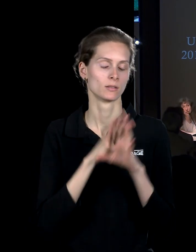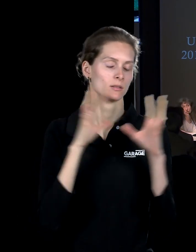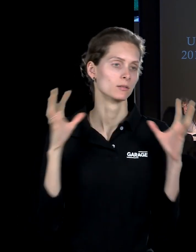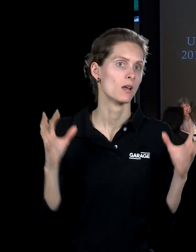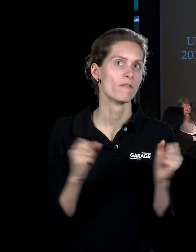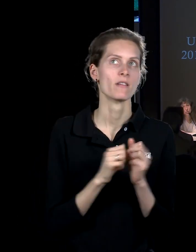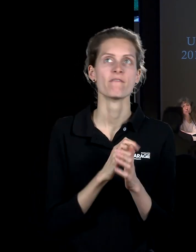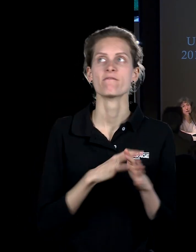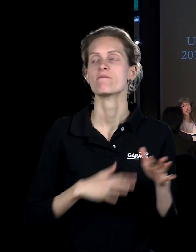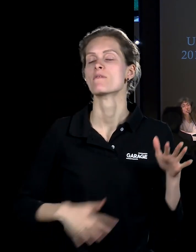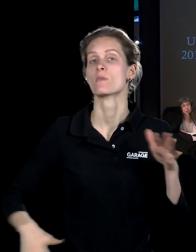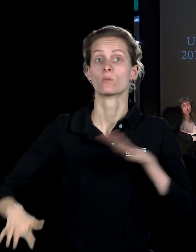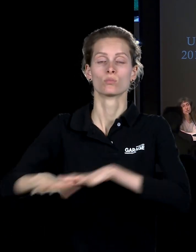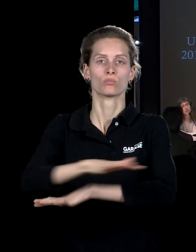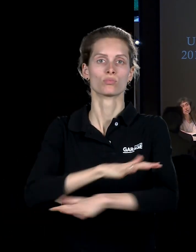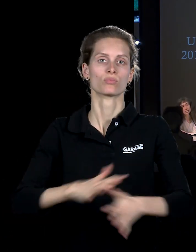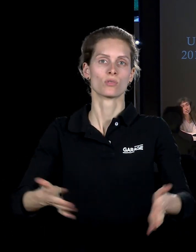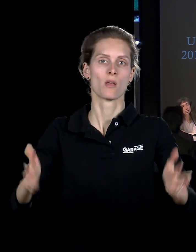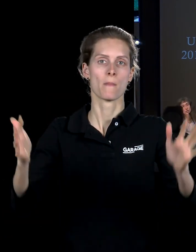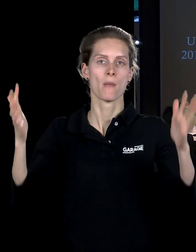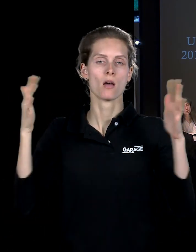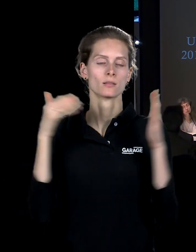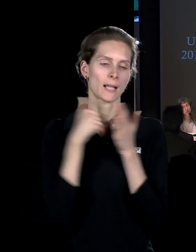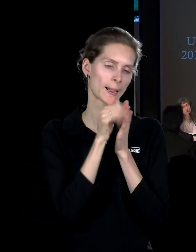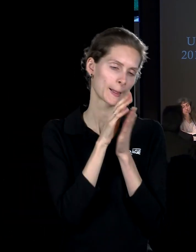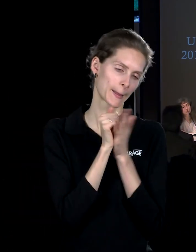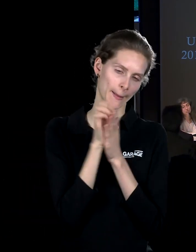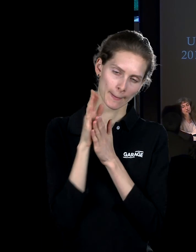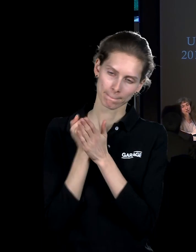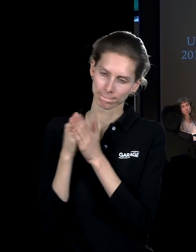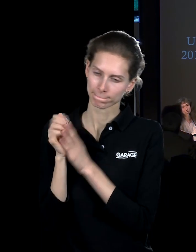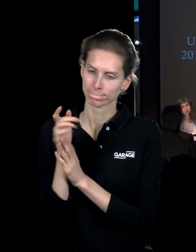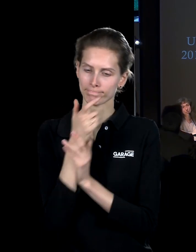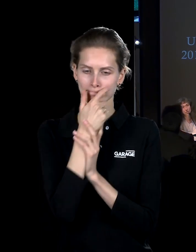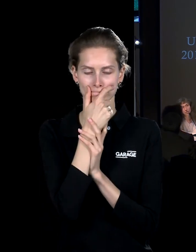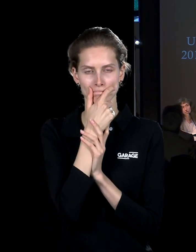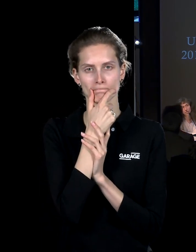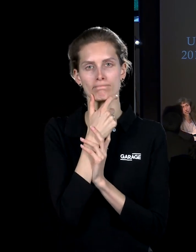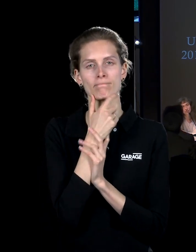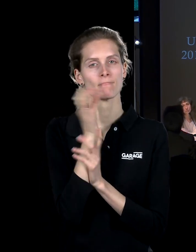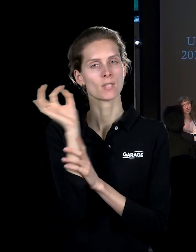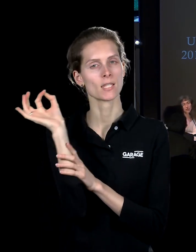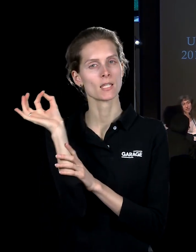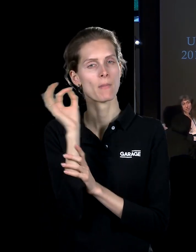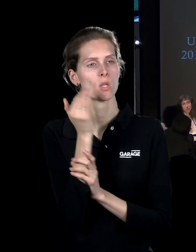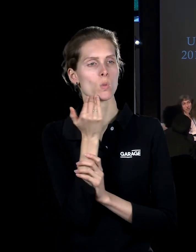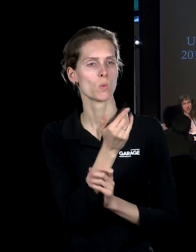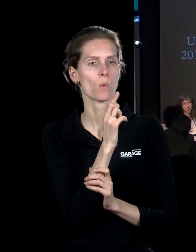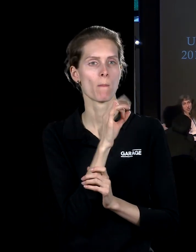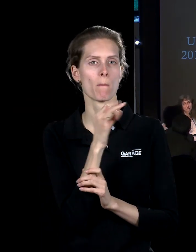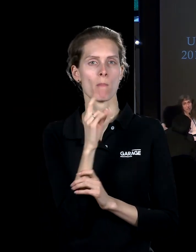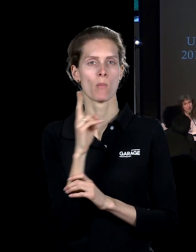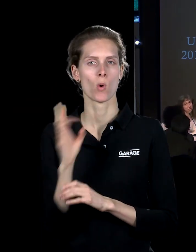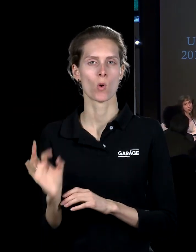огромный парк, это большой, очень вылизанный, очень аккуратный немецкий барочный парк, где все деревья